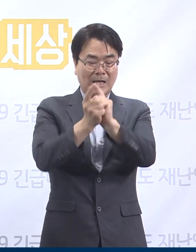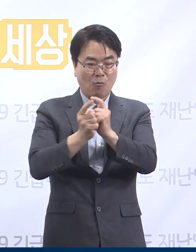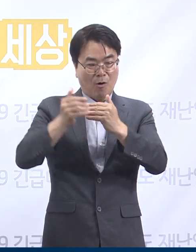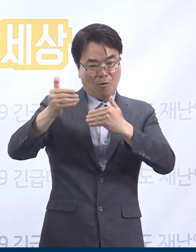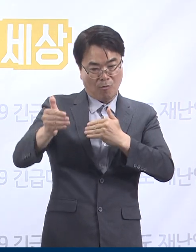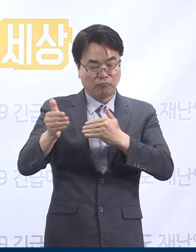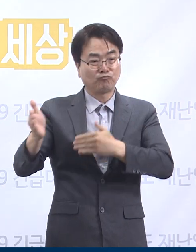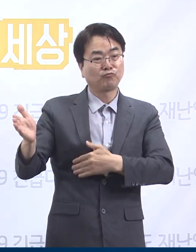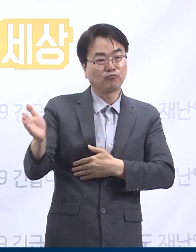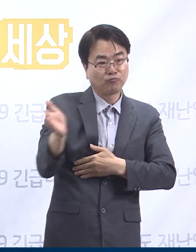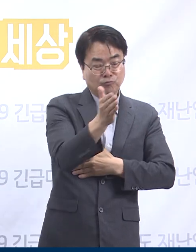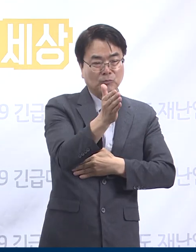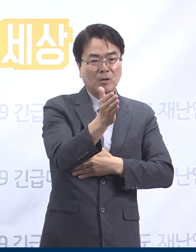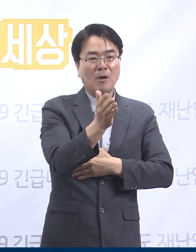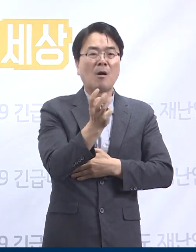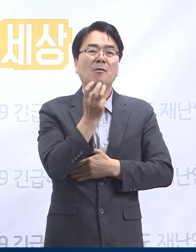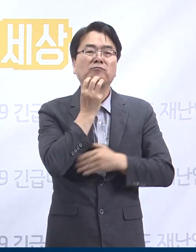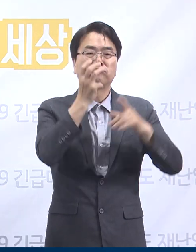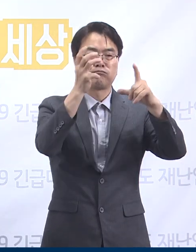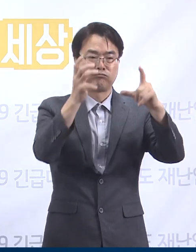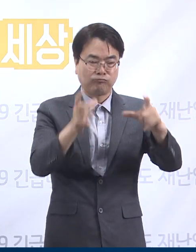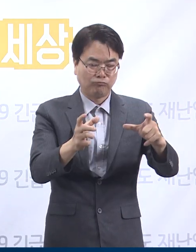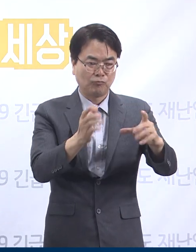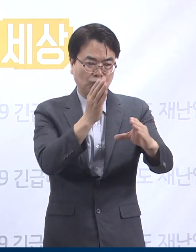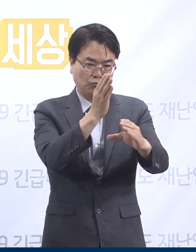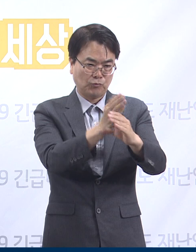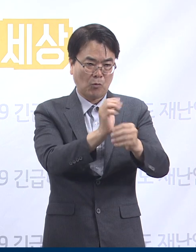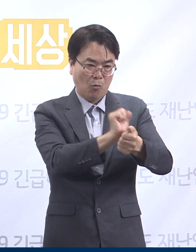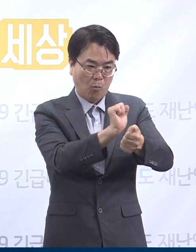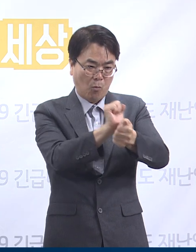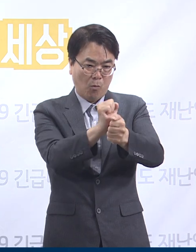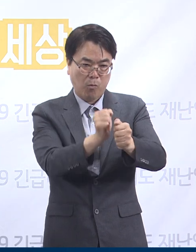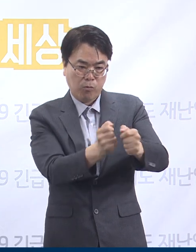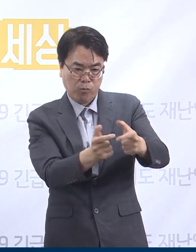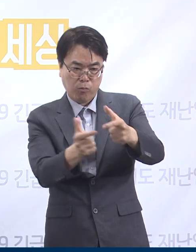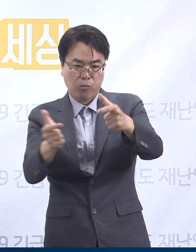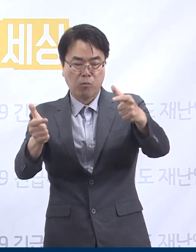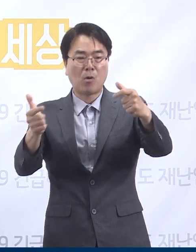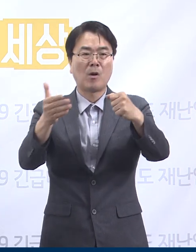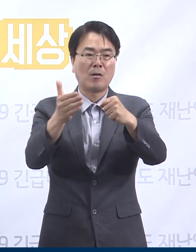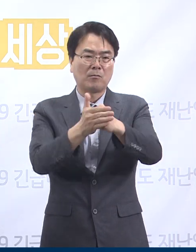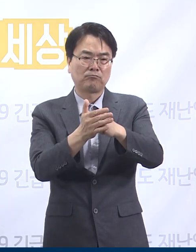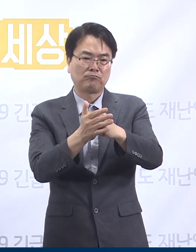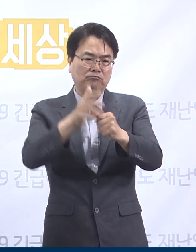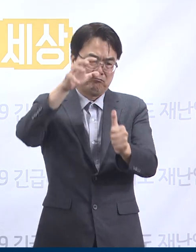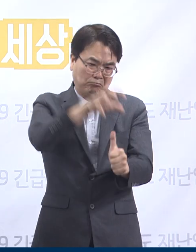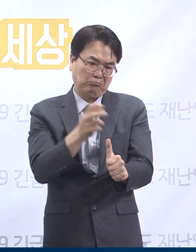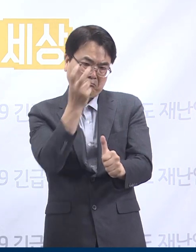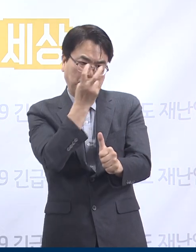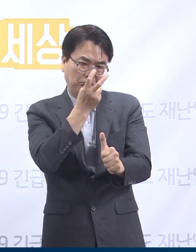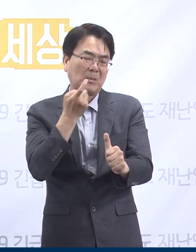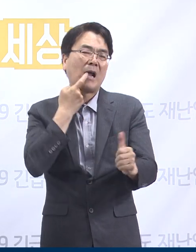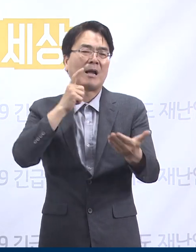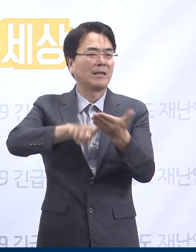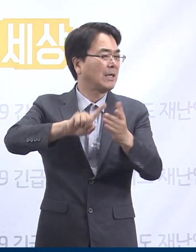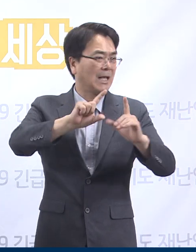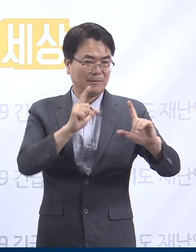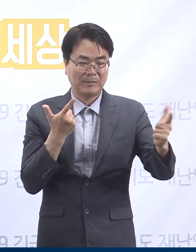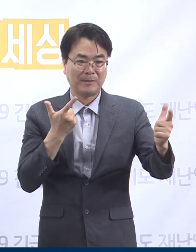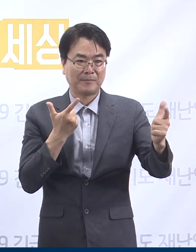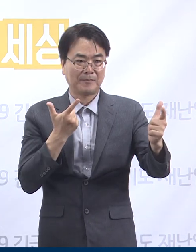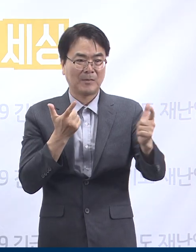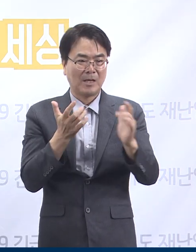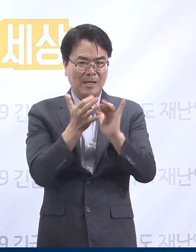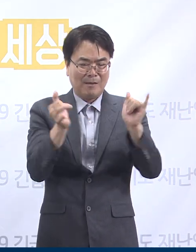수도권을 중심으로 확진자가 급증하는 상황이 지속되고 있으며 통제 또한 쉽지 않은 상황입니다. 인구가